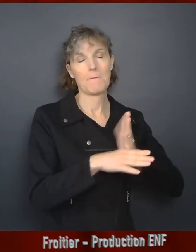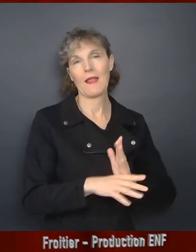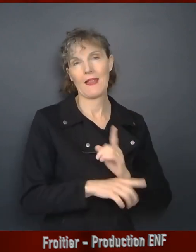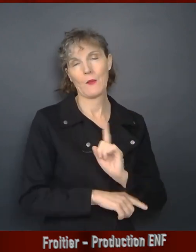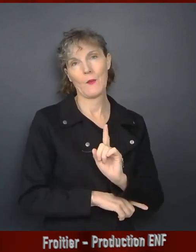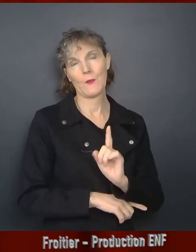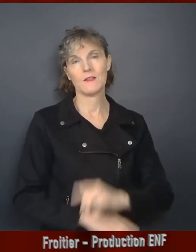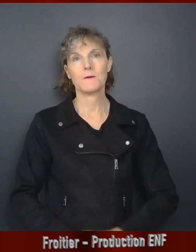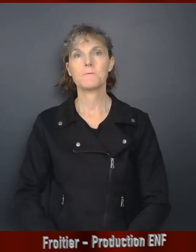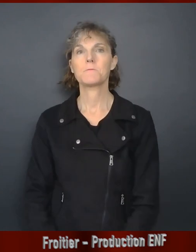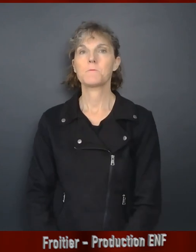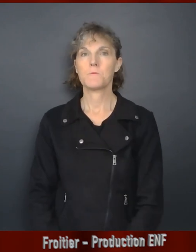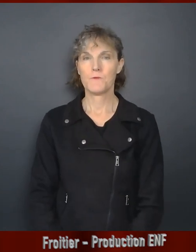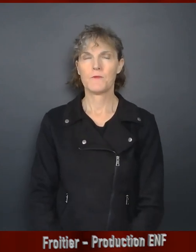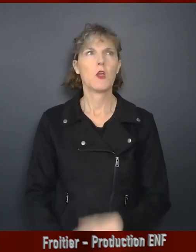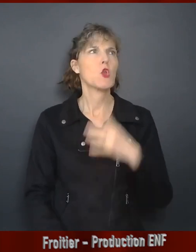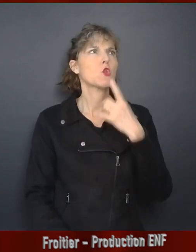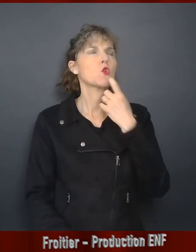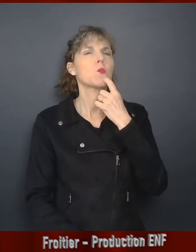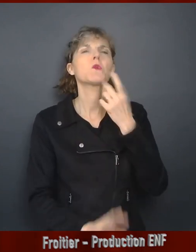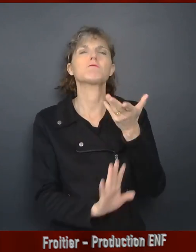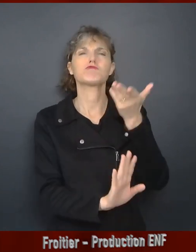J'éprouve des problèmes de santé depuis longtemps,